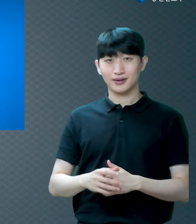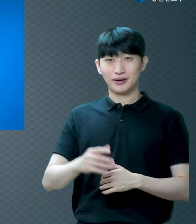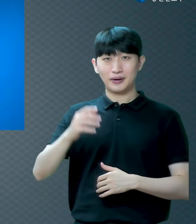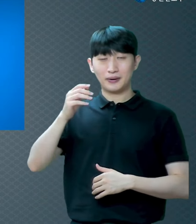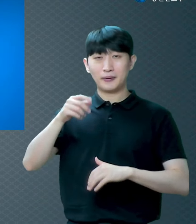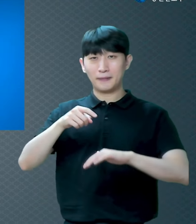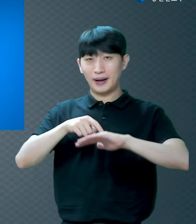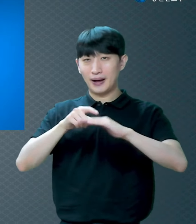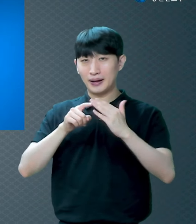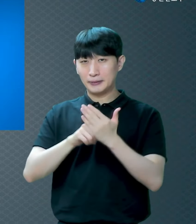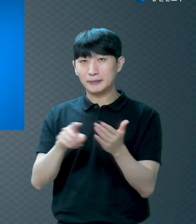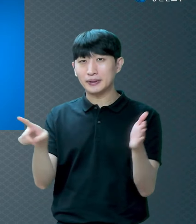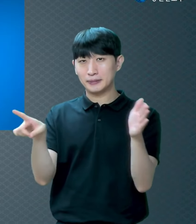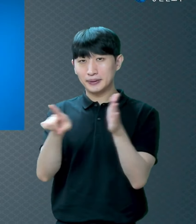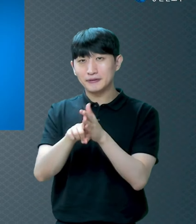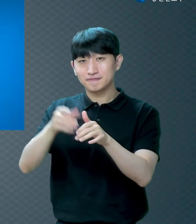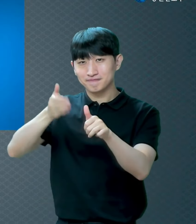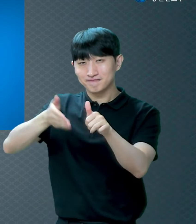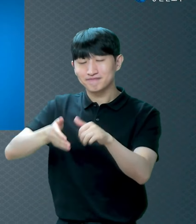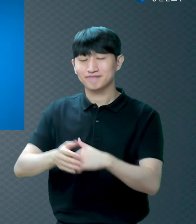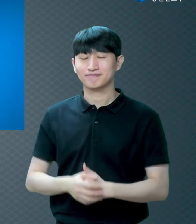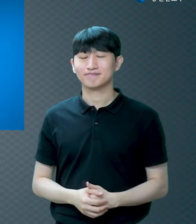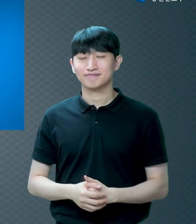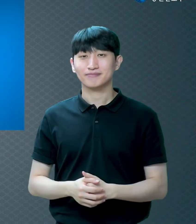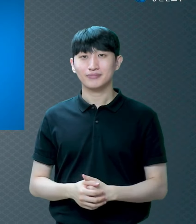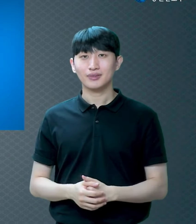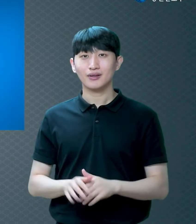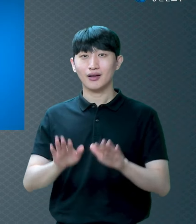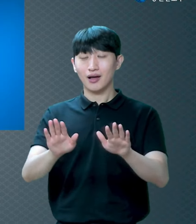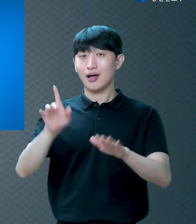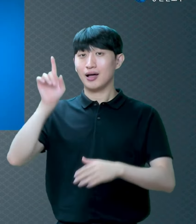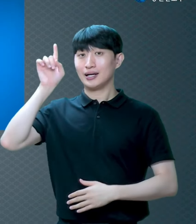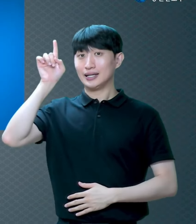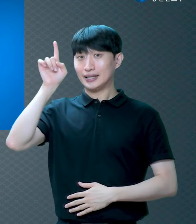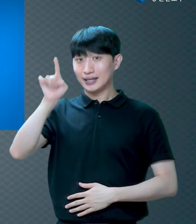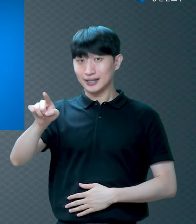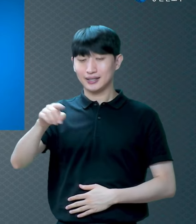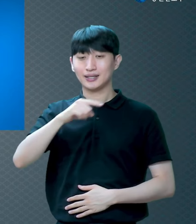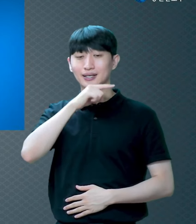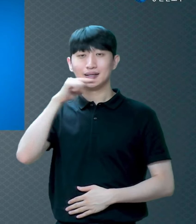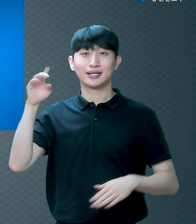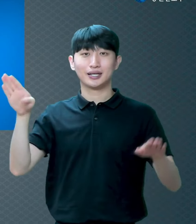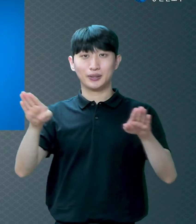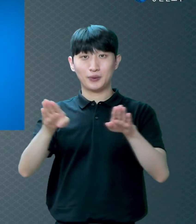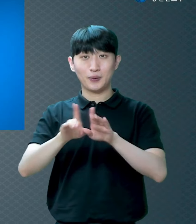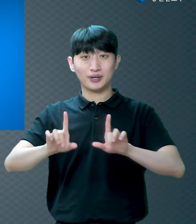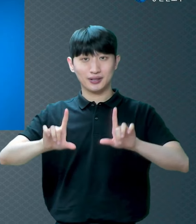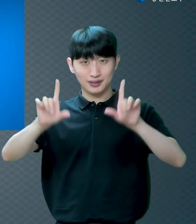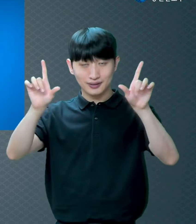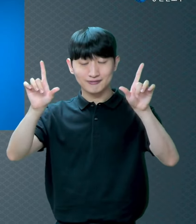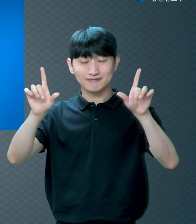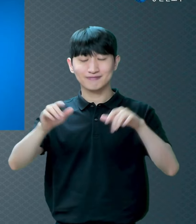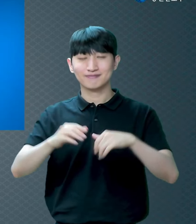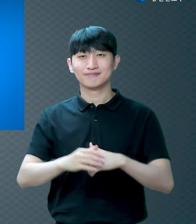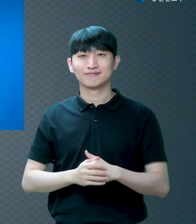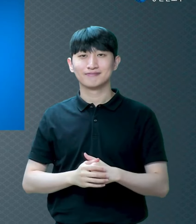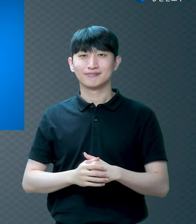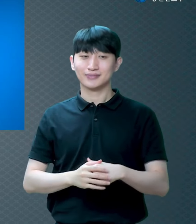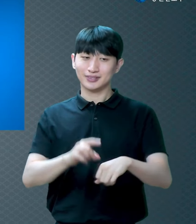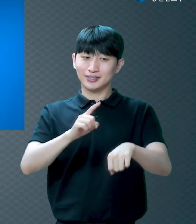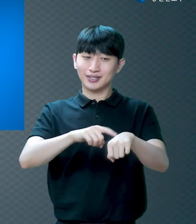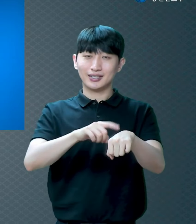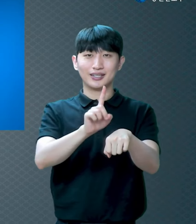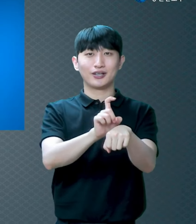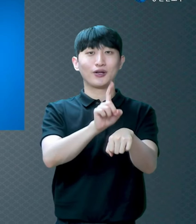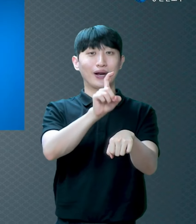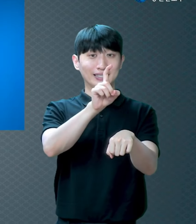내일은 주일이기 때문에 내일은 오전 11시에